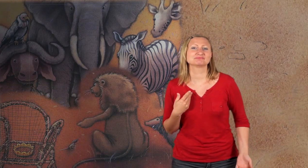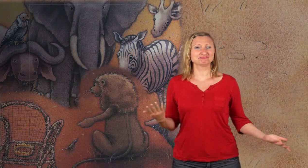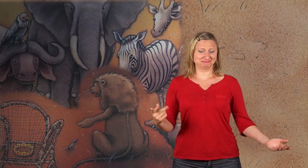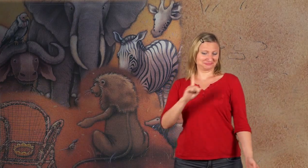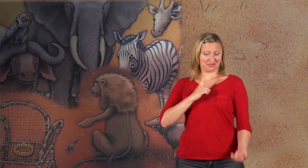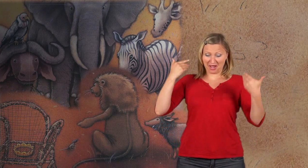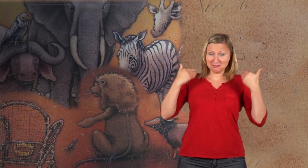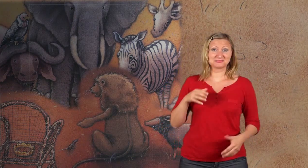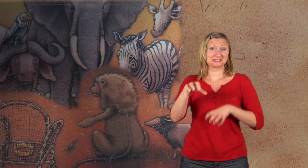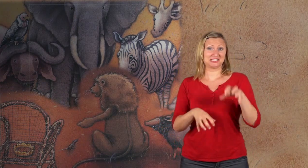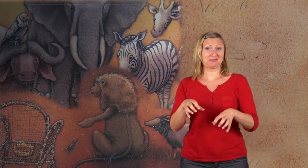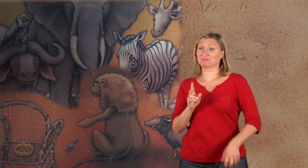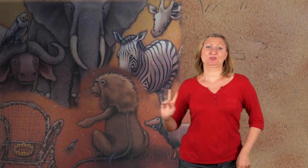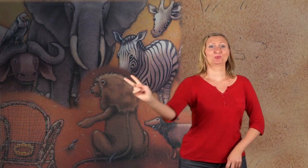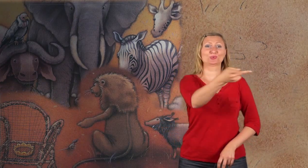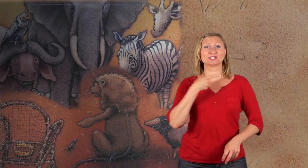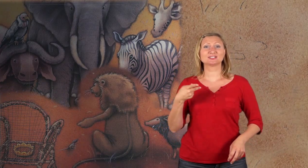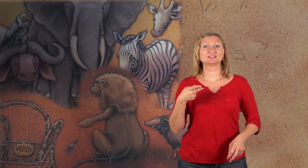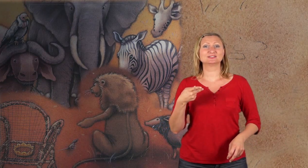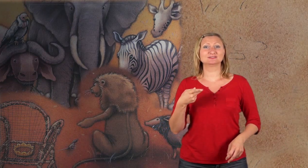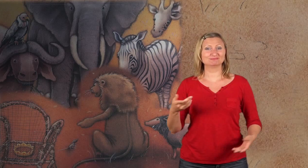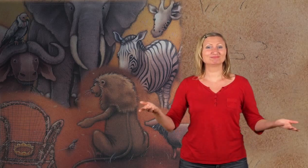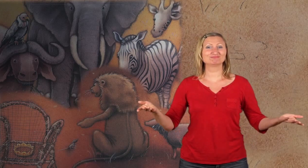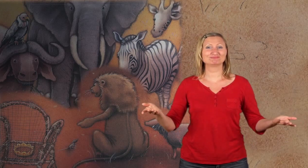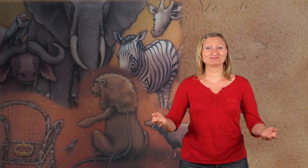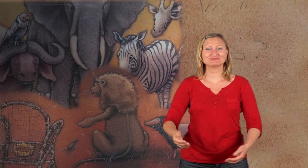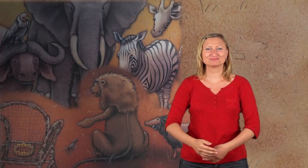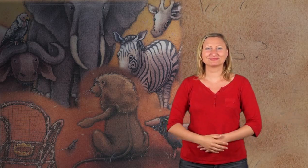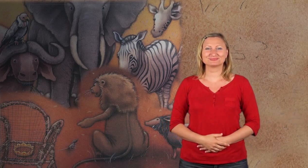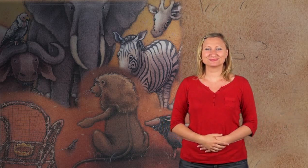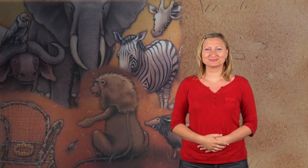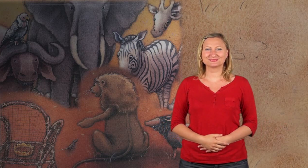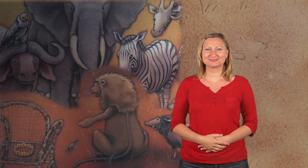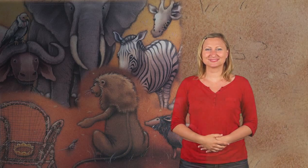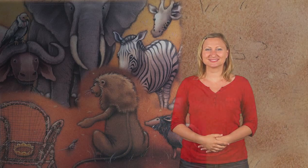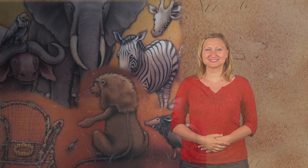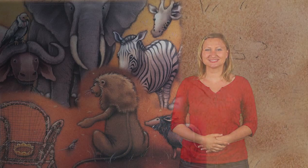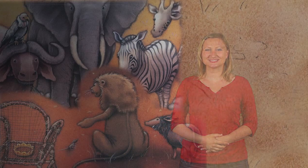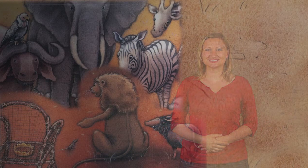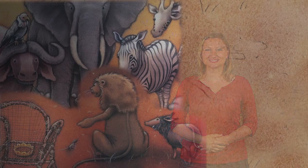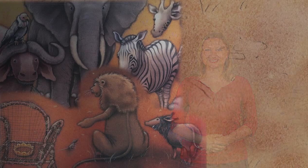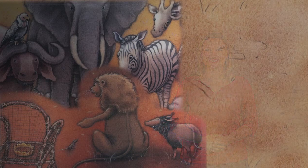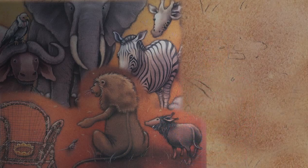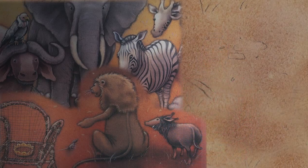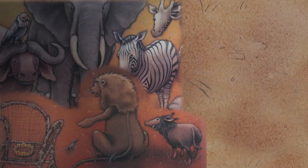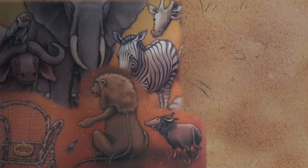Ich bin ein Tier genau wie ihr. Chunga und Thron. bin bin